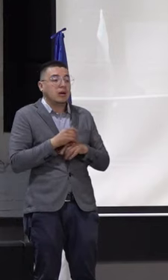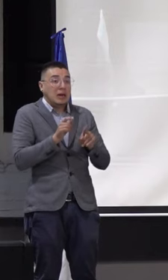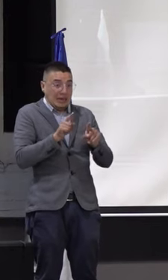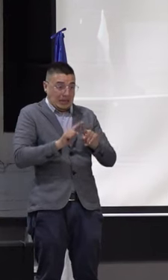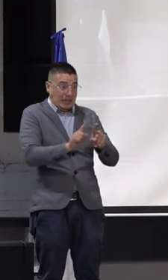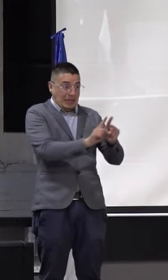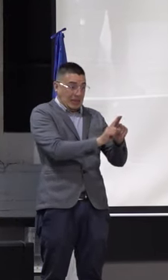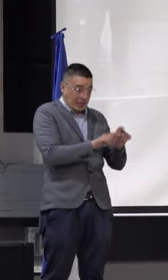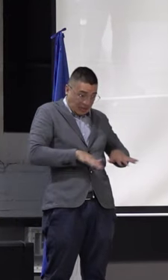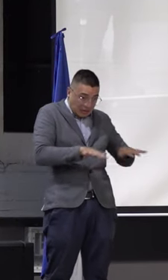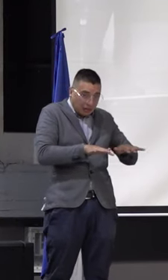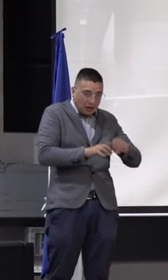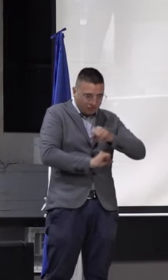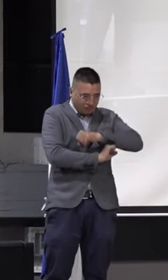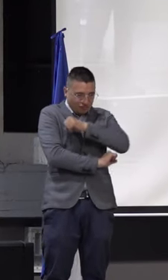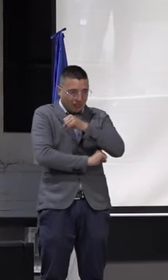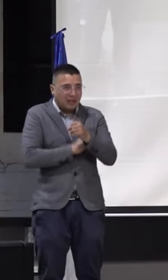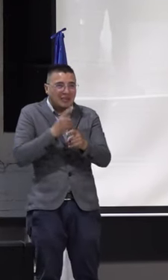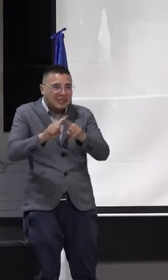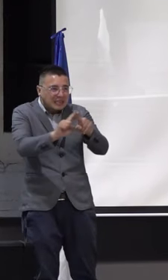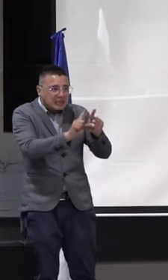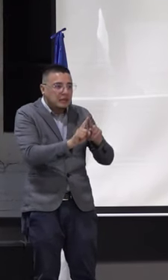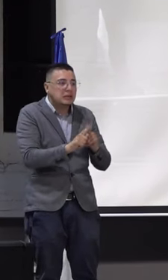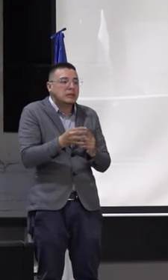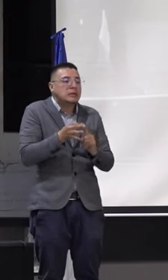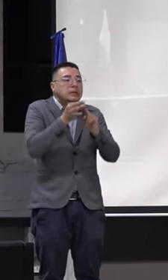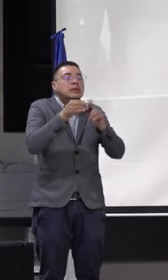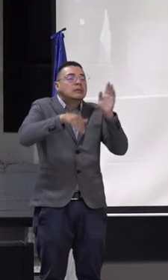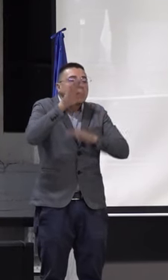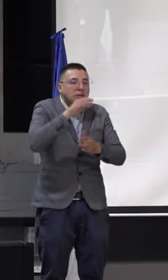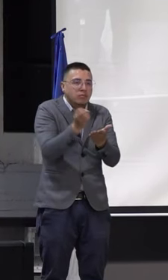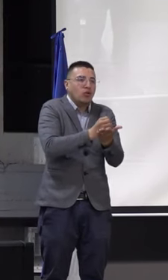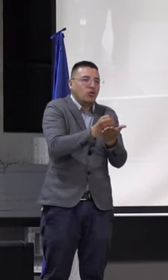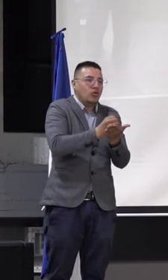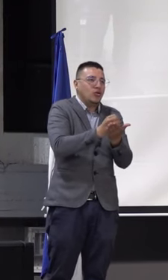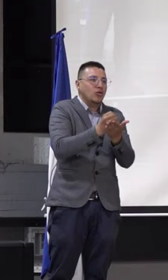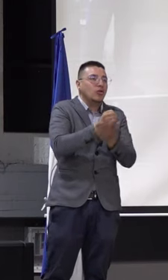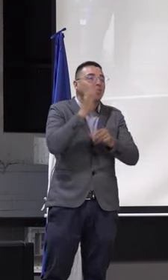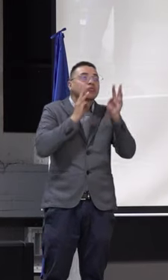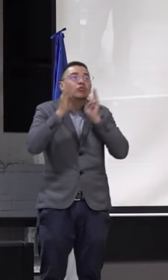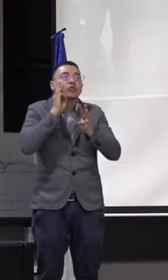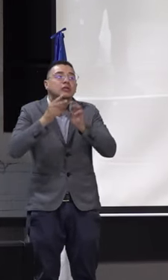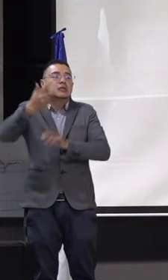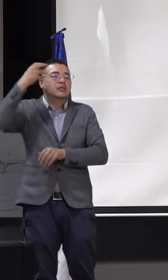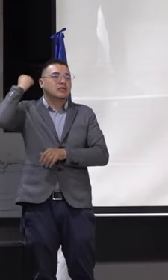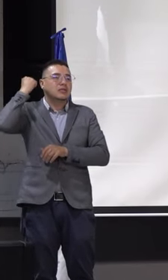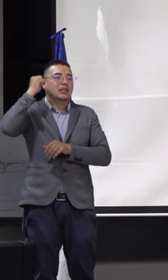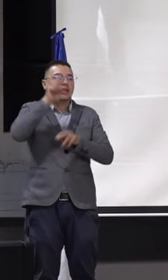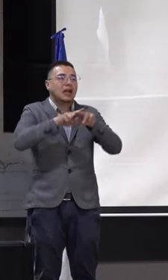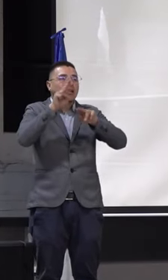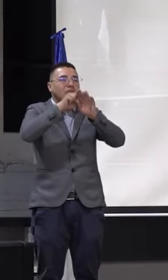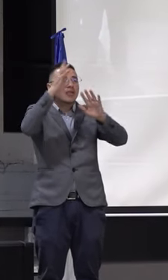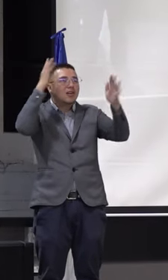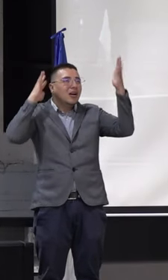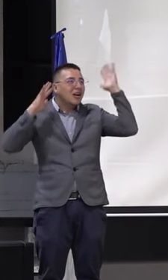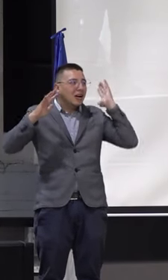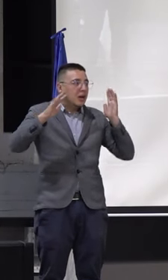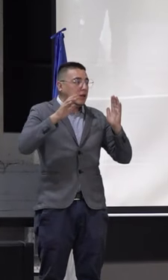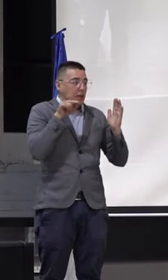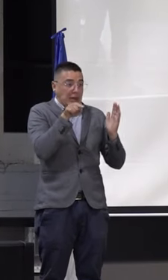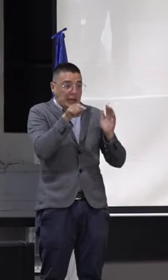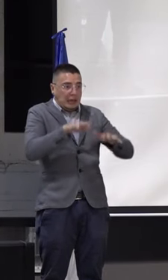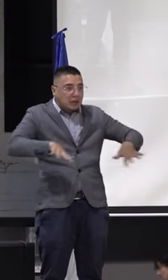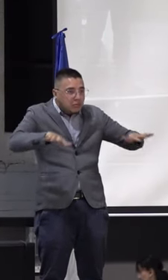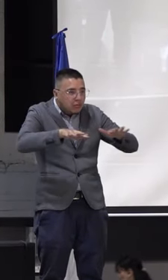espacios de fortalecimiento, particularmente en biología, sería el del Museo de Historia Natural, como un espacio